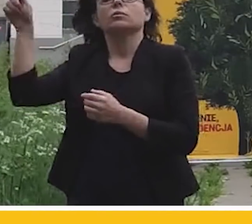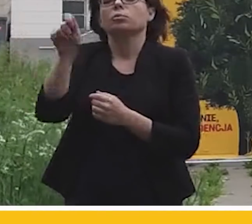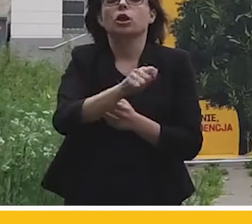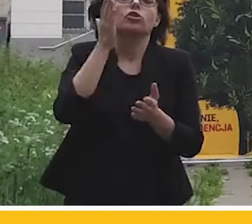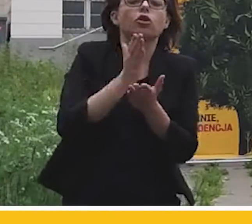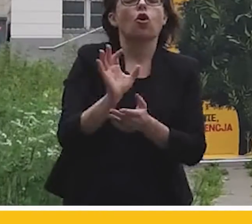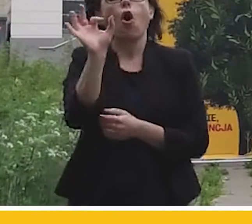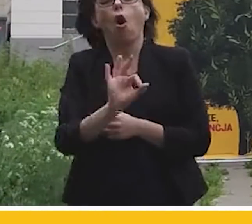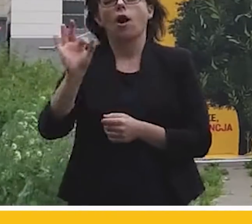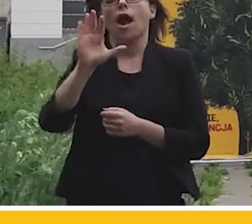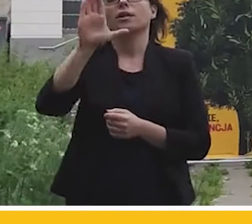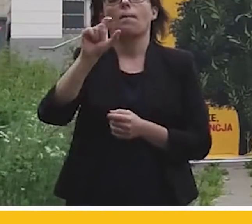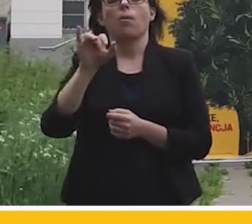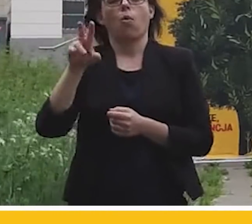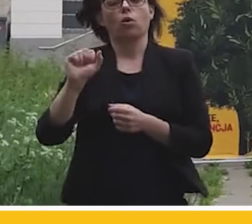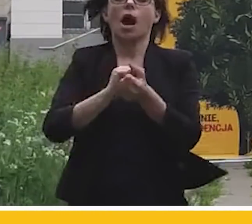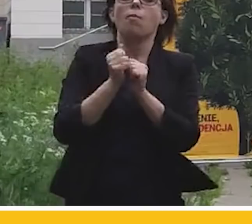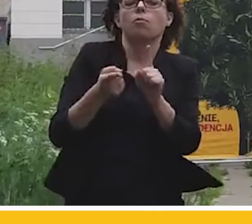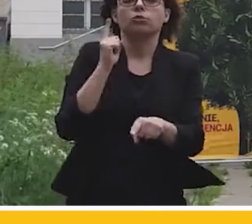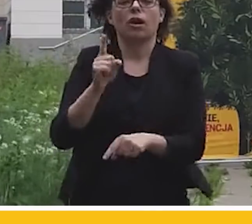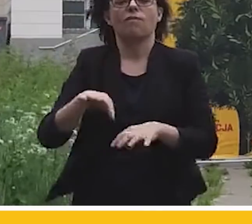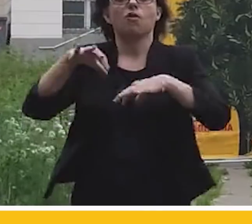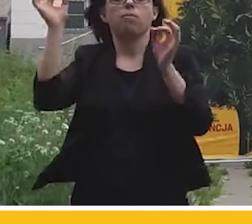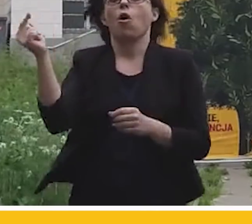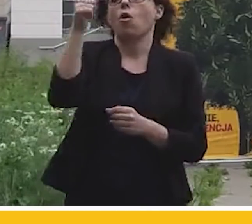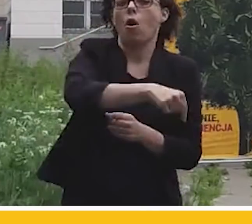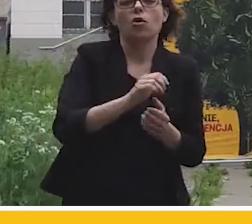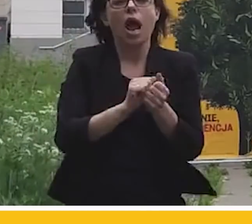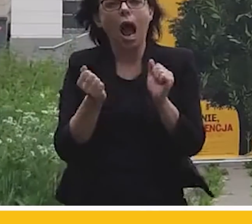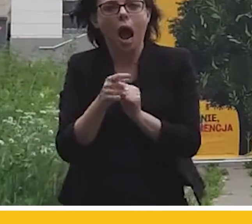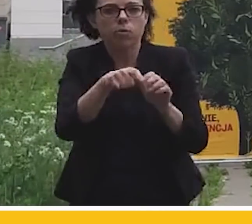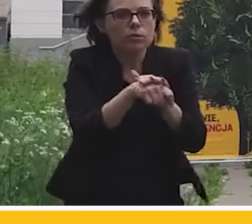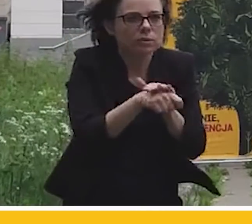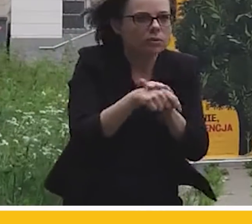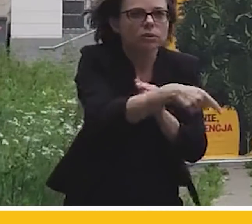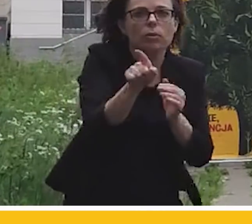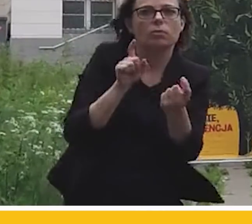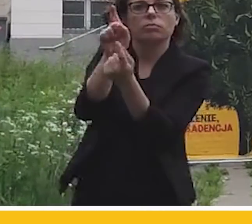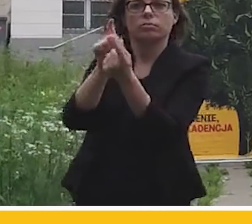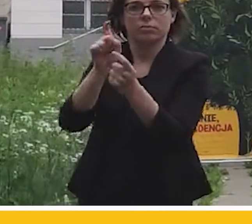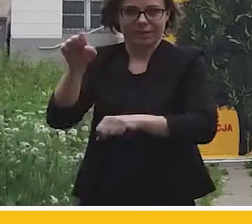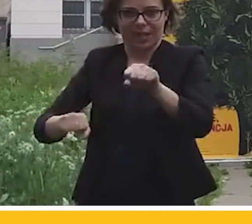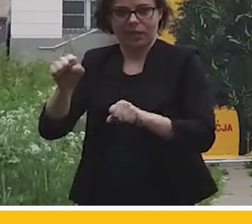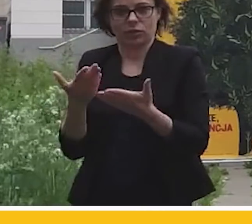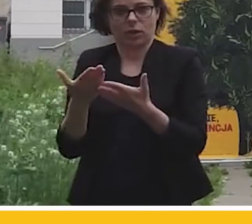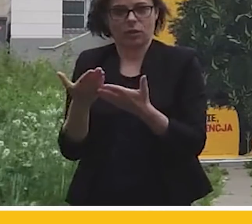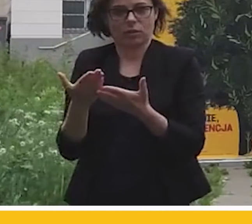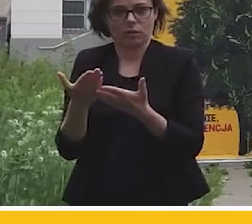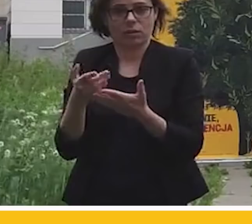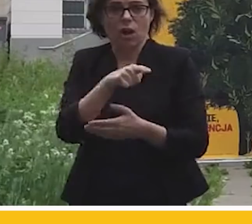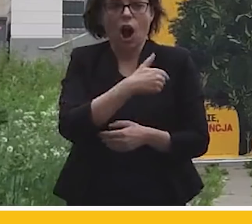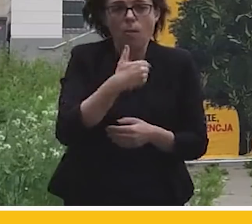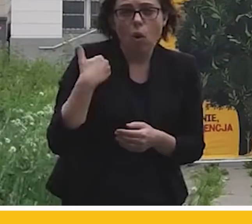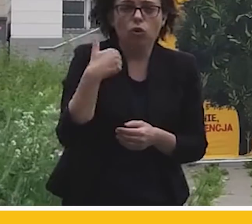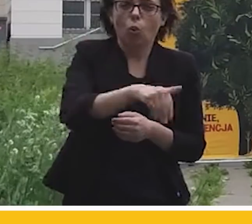z okazji barburki, przed wyborami, albo żeby napuścić górników na sędziów. Co z polskim górnictwem, które niezależnie od